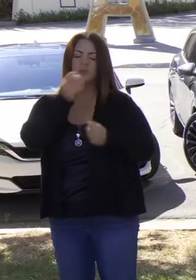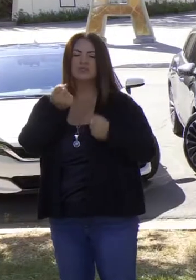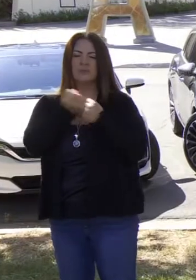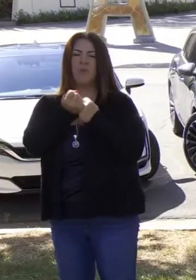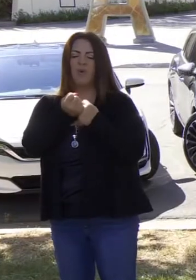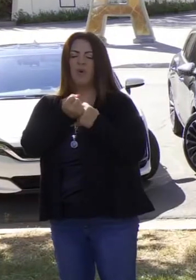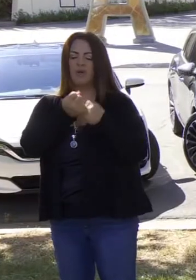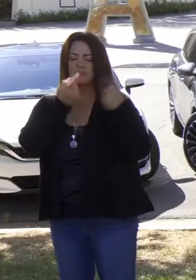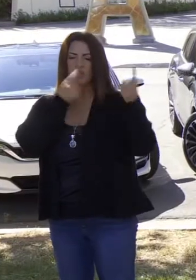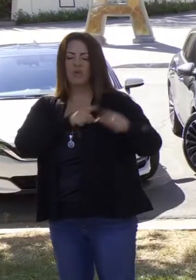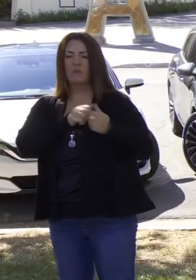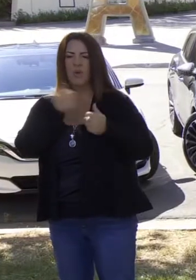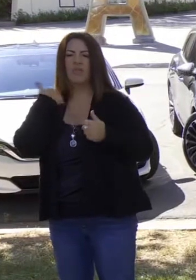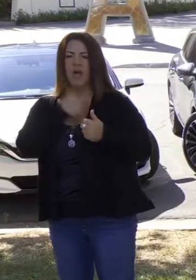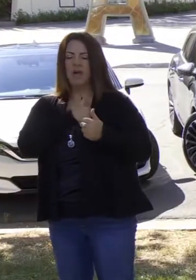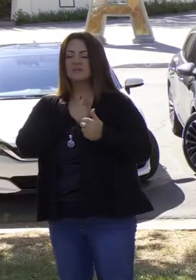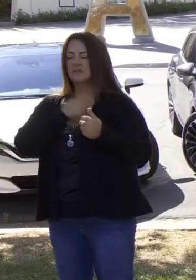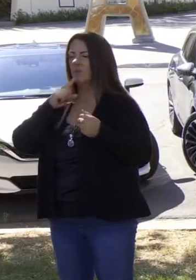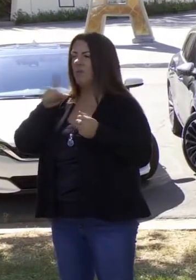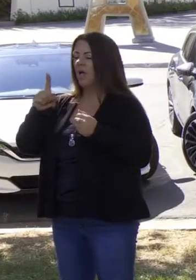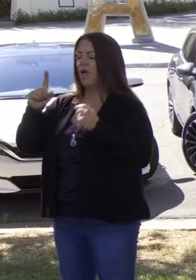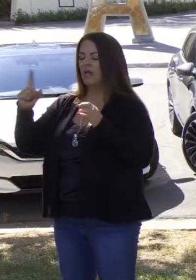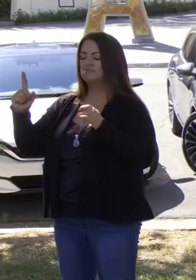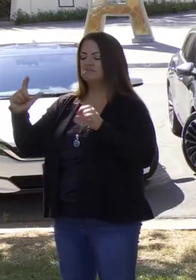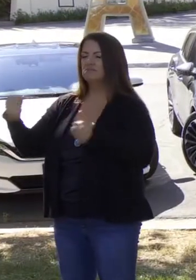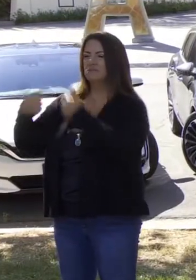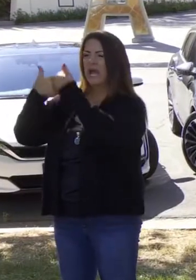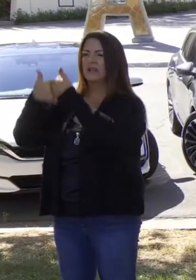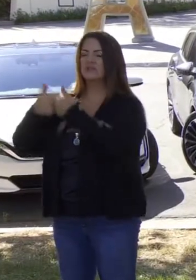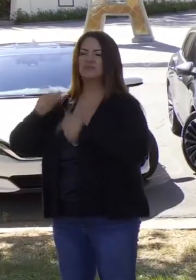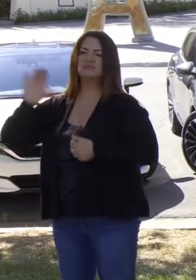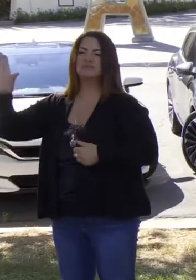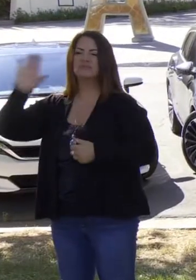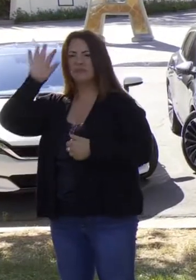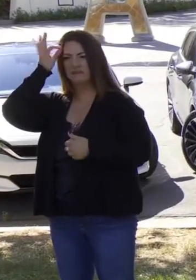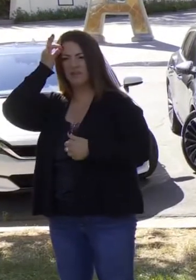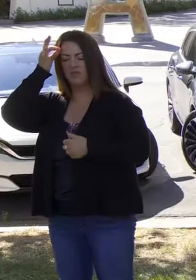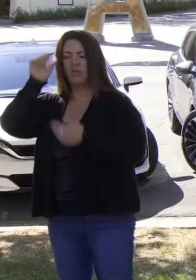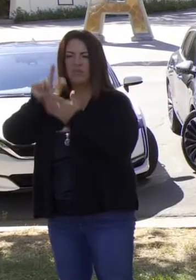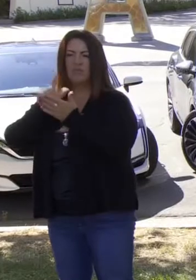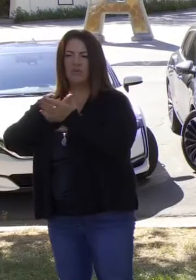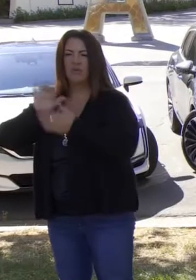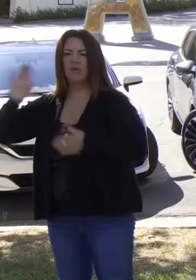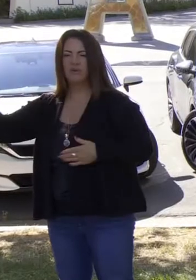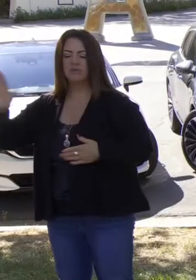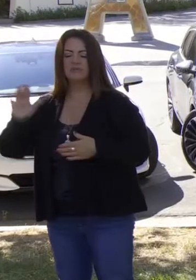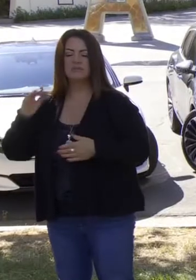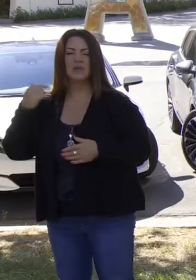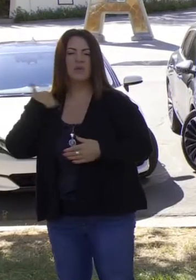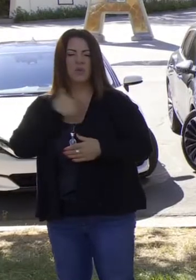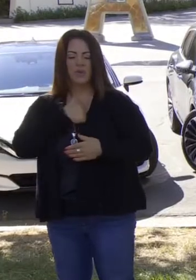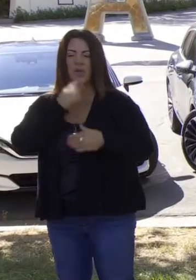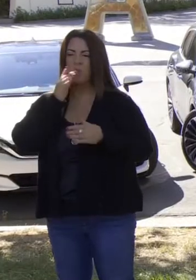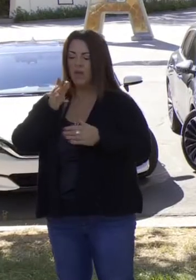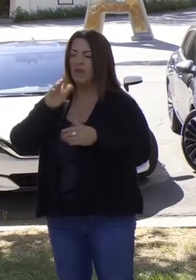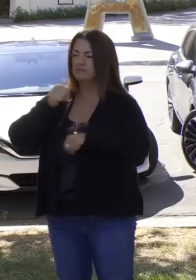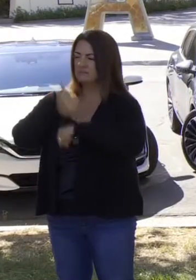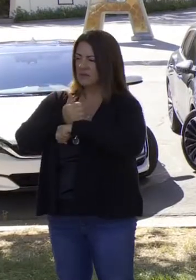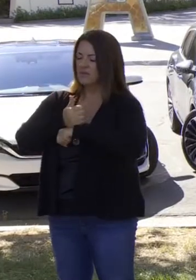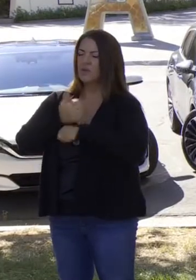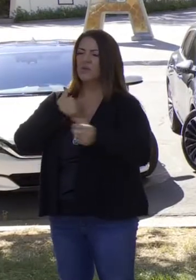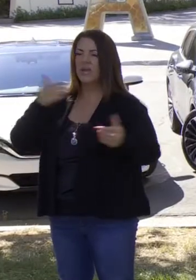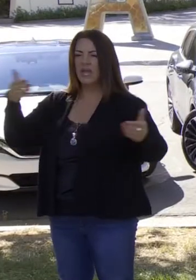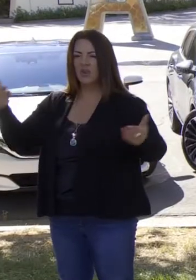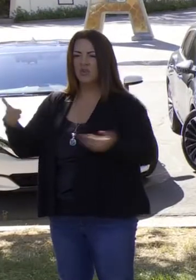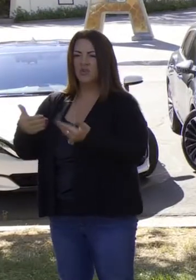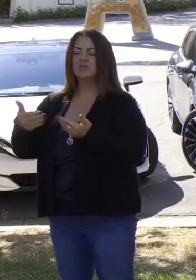apoyo. Tenemos muchos más estados que se unan, más de la mitad que han creado escritos legales en